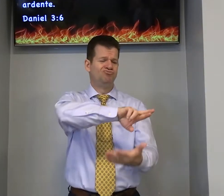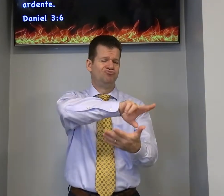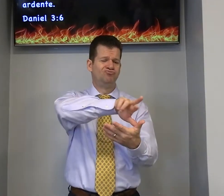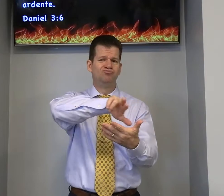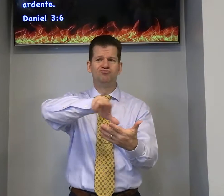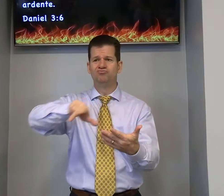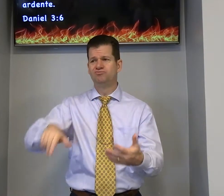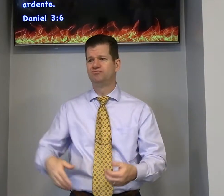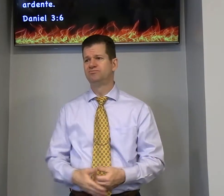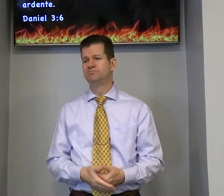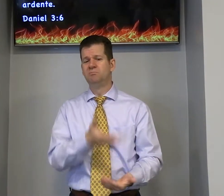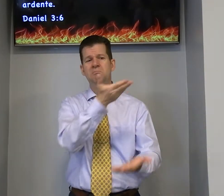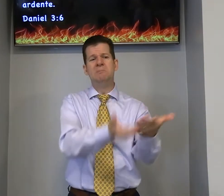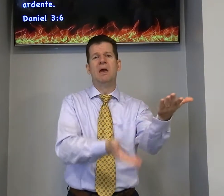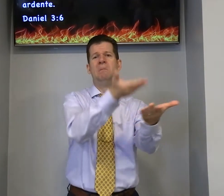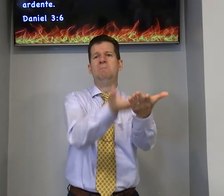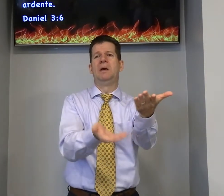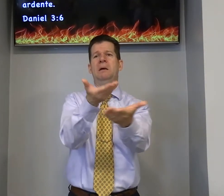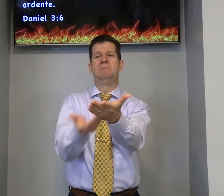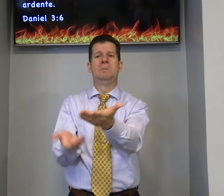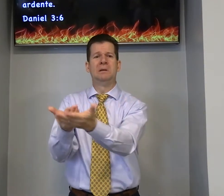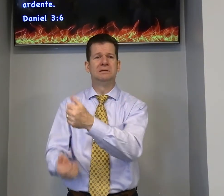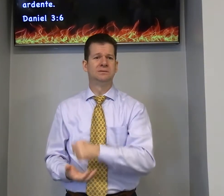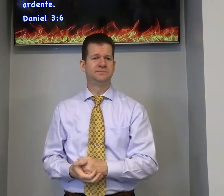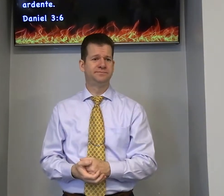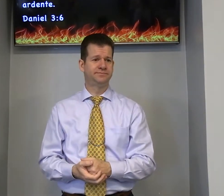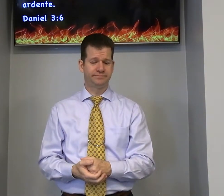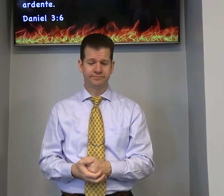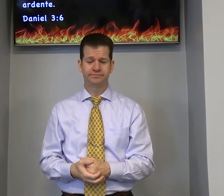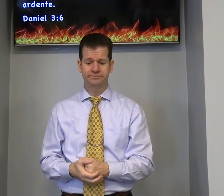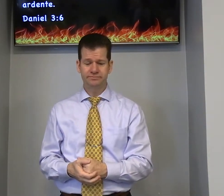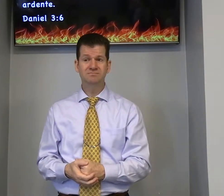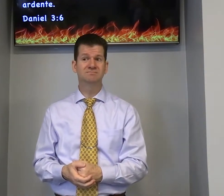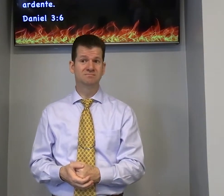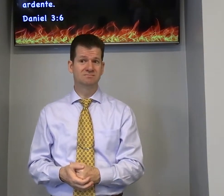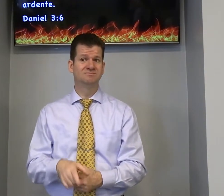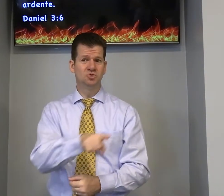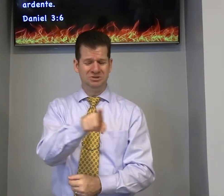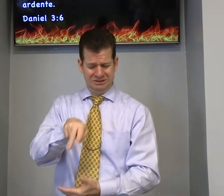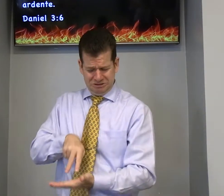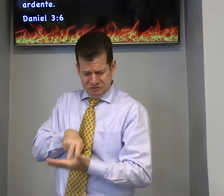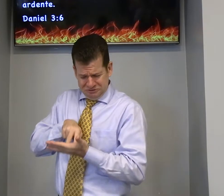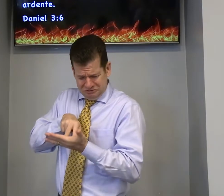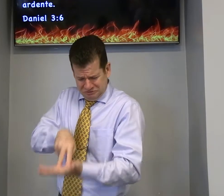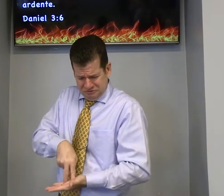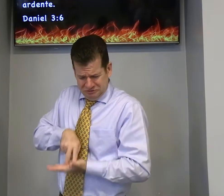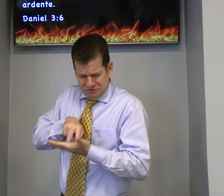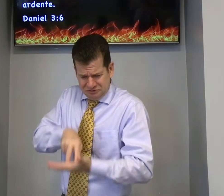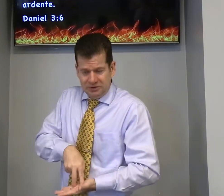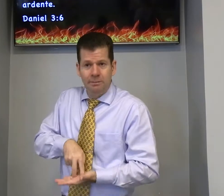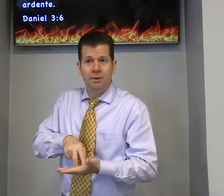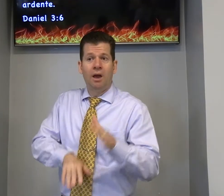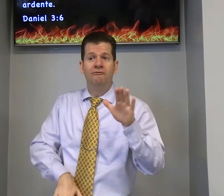prejuízo você pode perder algumas coisas para ficar firme e certo